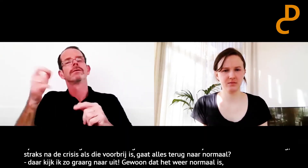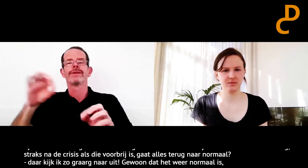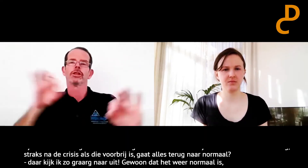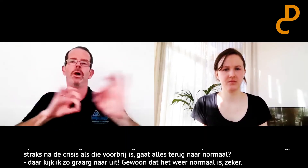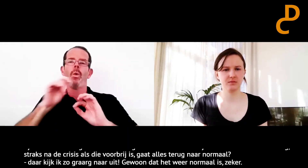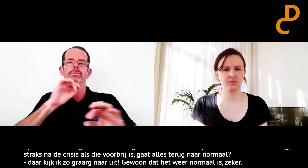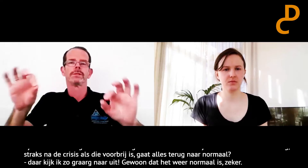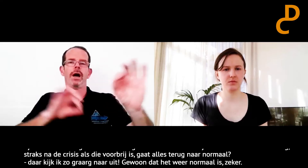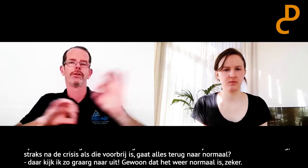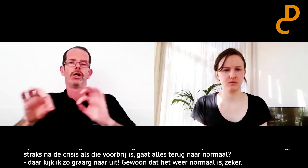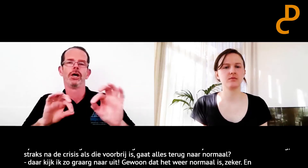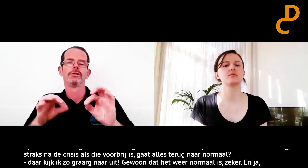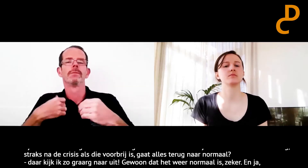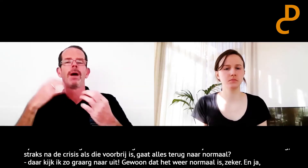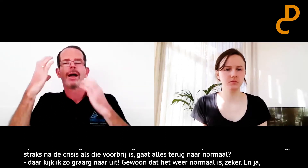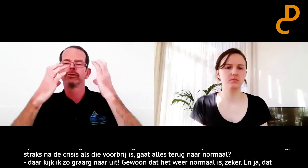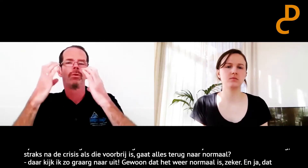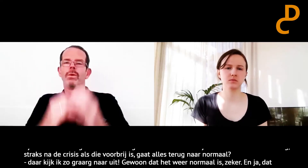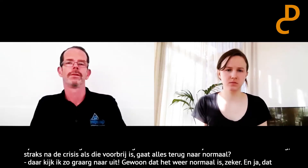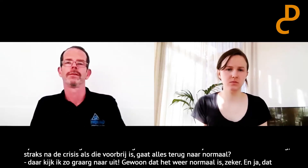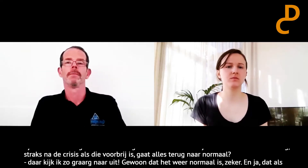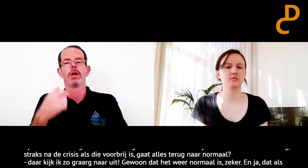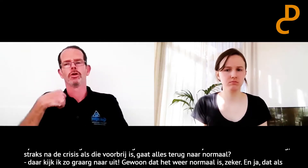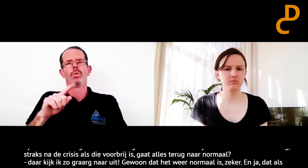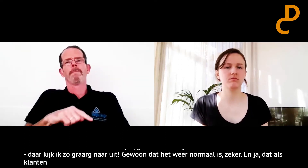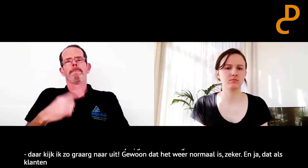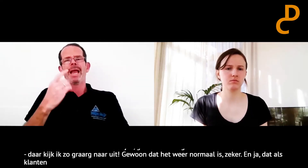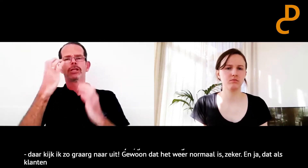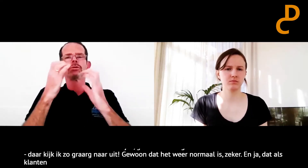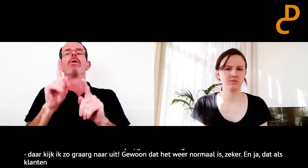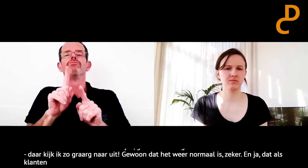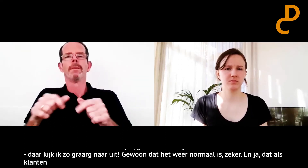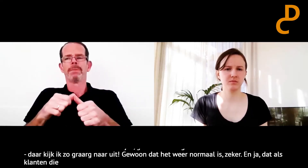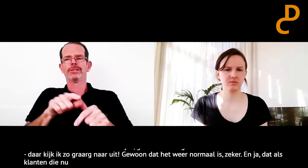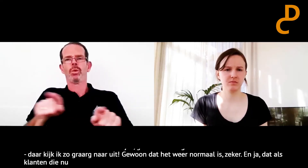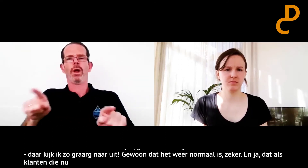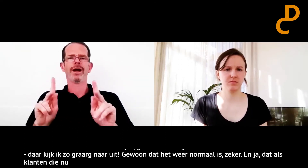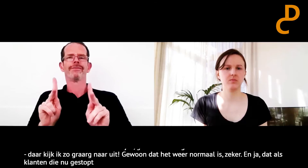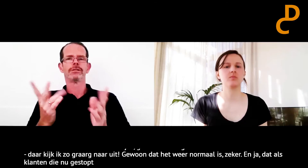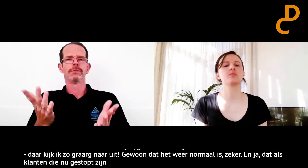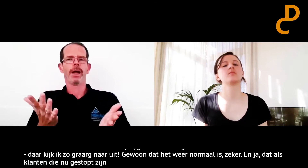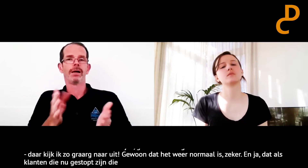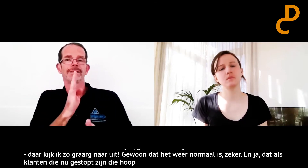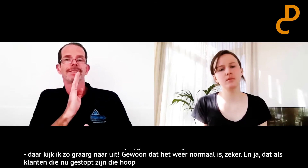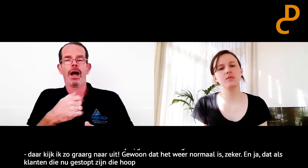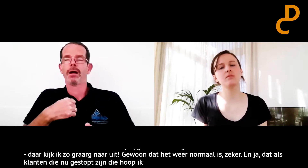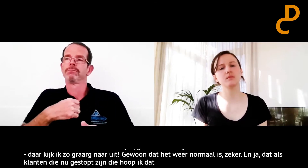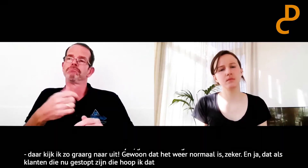En als de klanten die nu gestopt zijn, die hoop ik dat ze weer terugkomen. Dus daar maak ik me niet zorgen om. Maar ik maak vooral